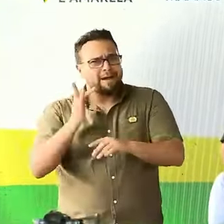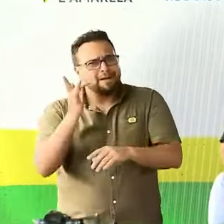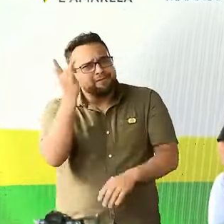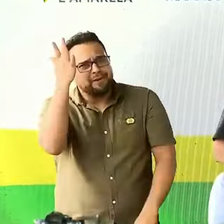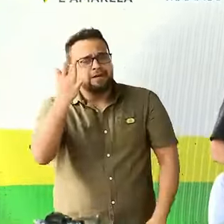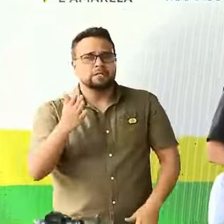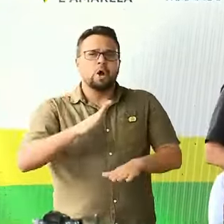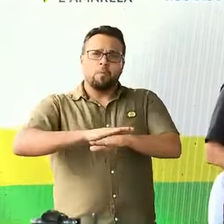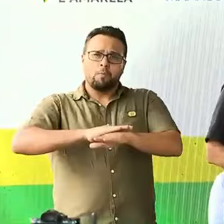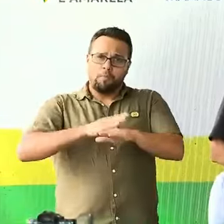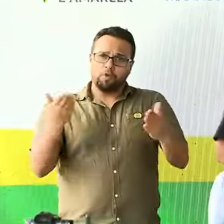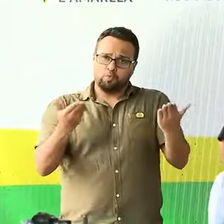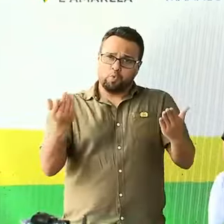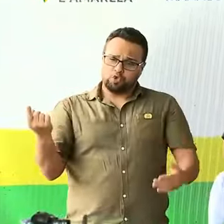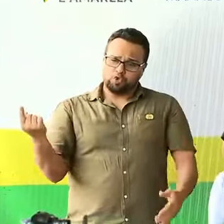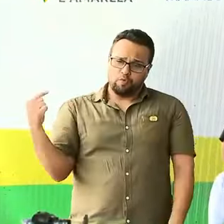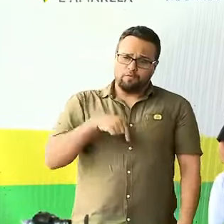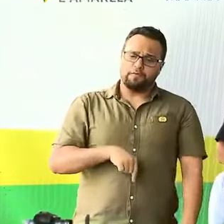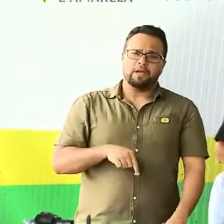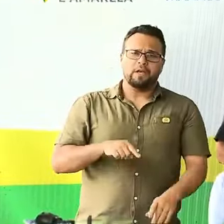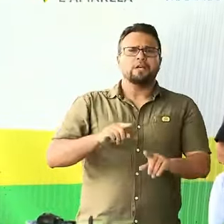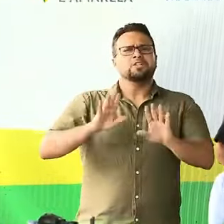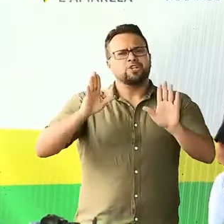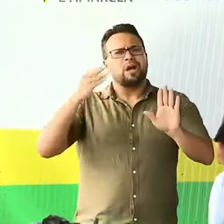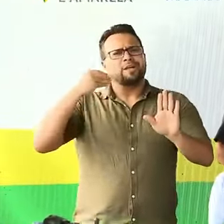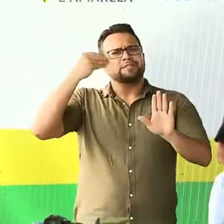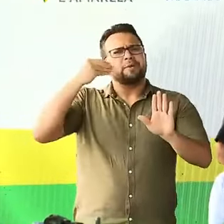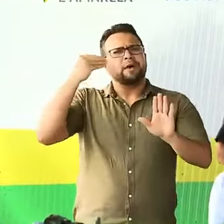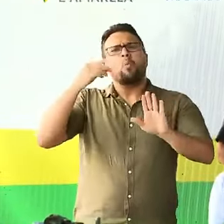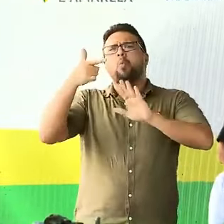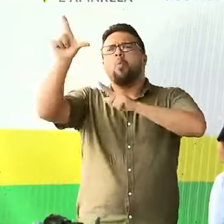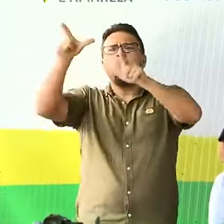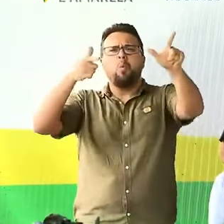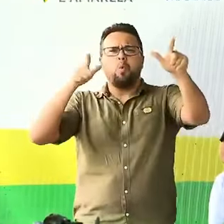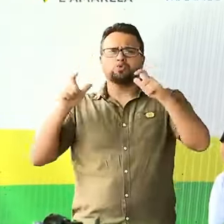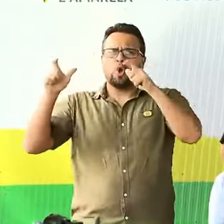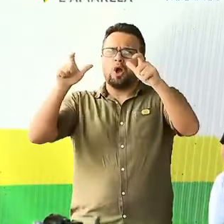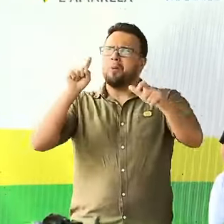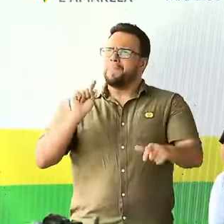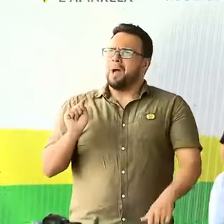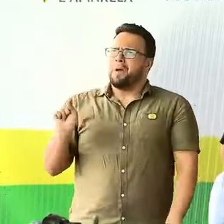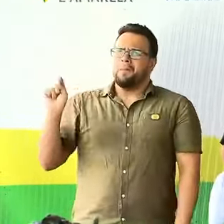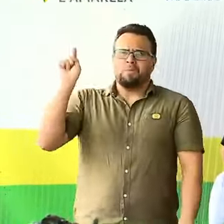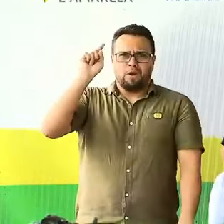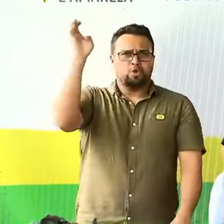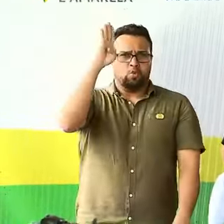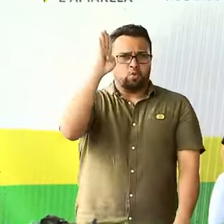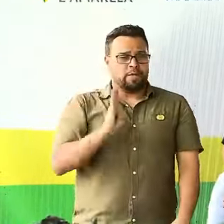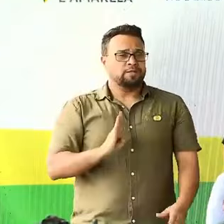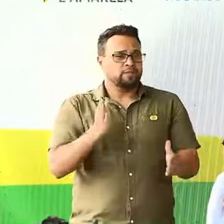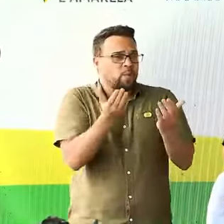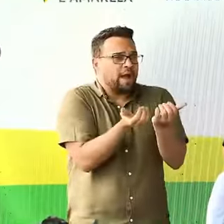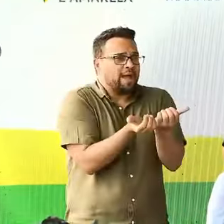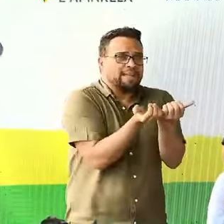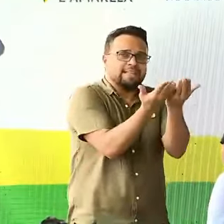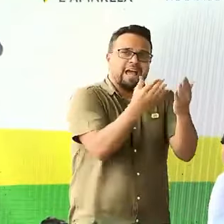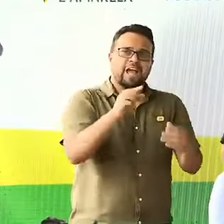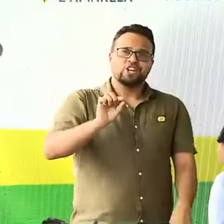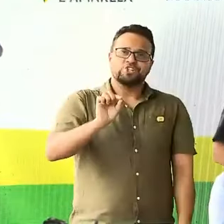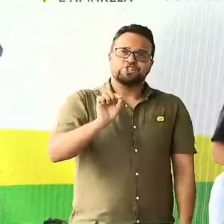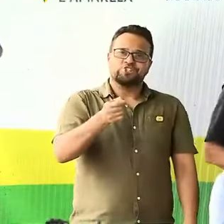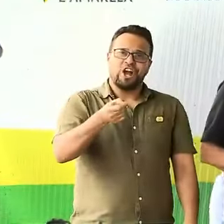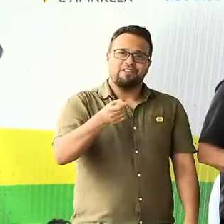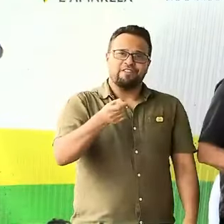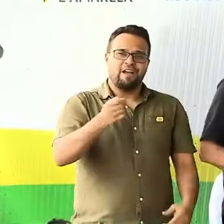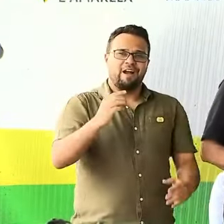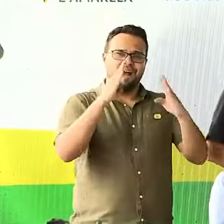momento hoje aqui, como já vivi em muitos outros locais do Brasil, a entrega das chaves